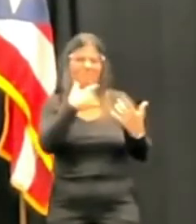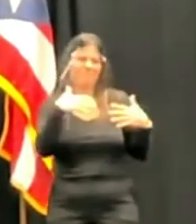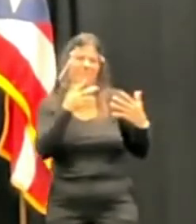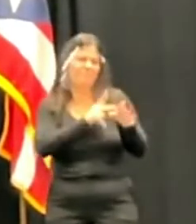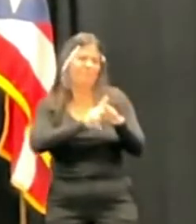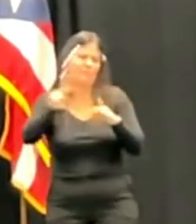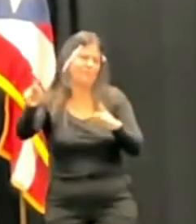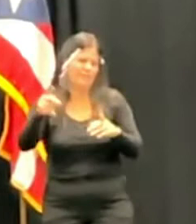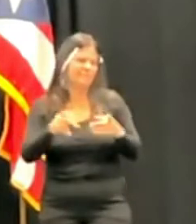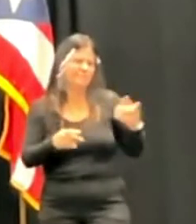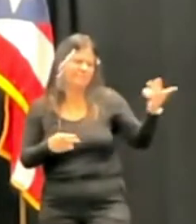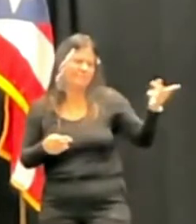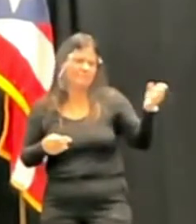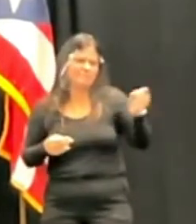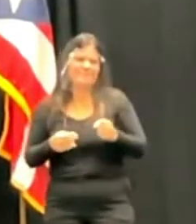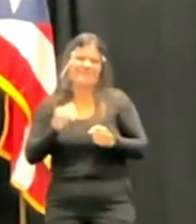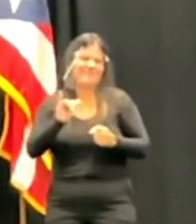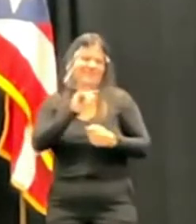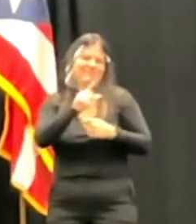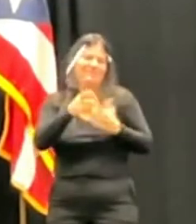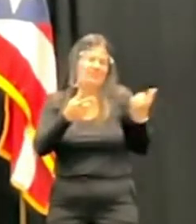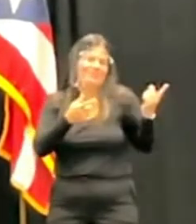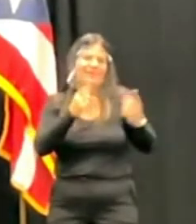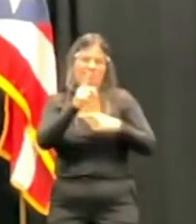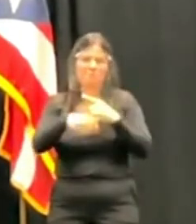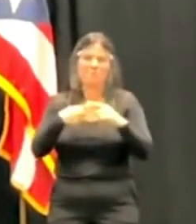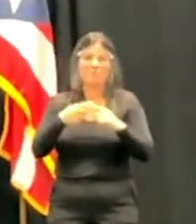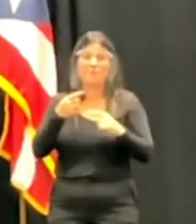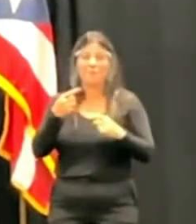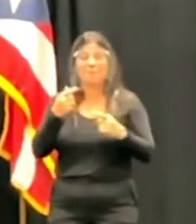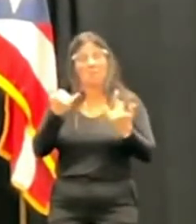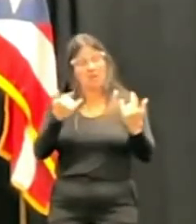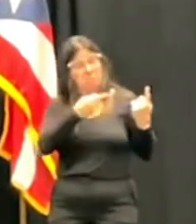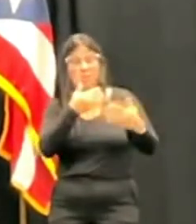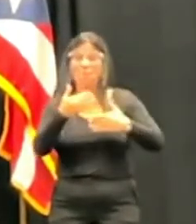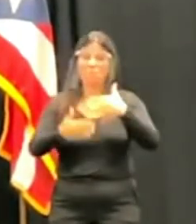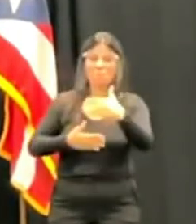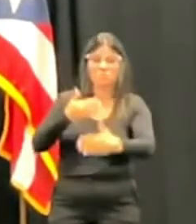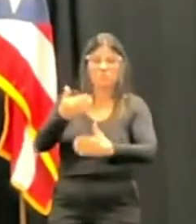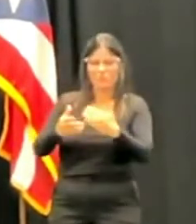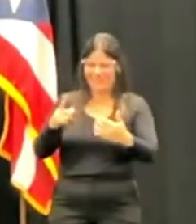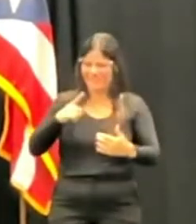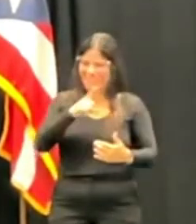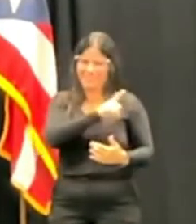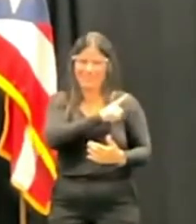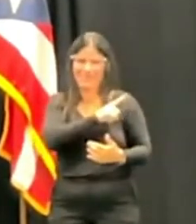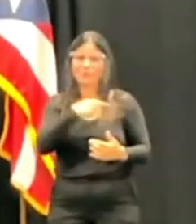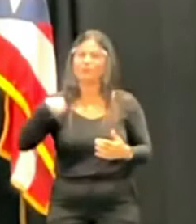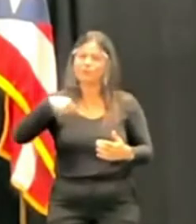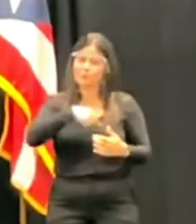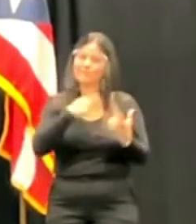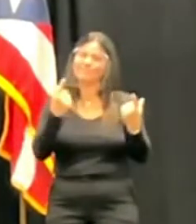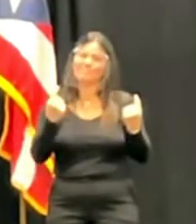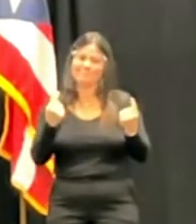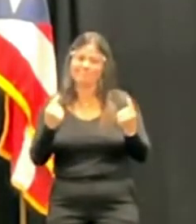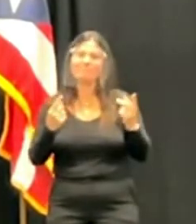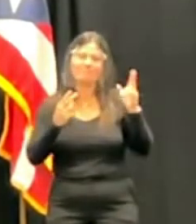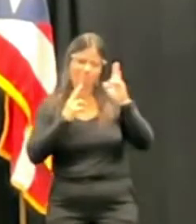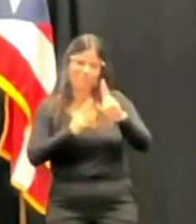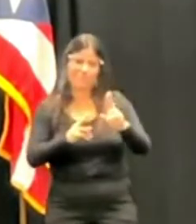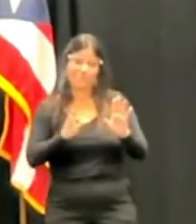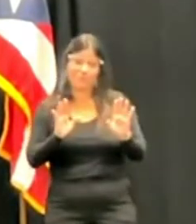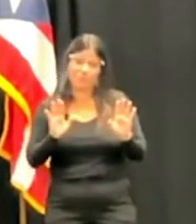relación al proceso en la Asamblea Legislativa, vamos a tenerle la deferencia a la Asamblea Legislativa.